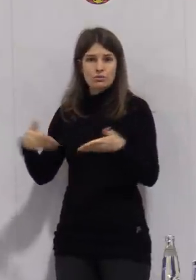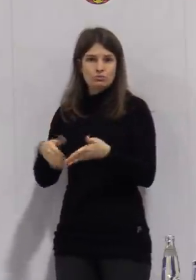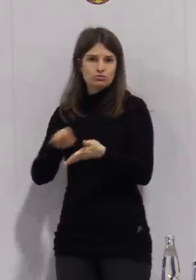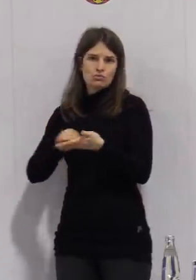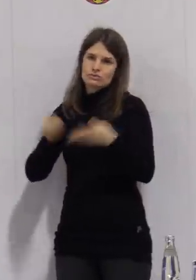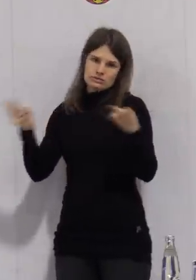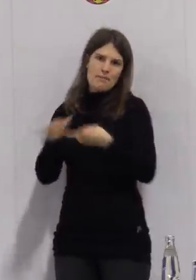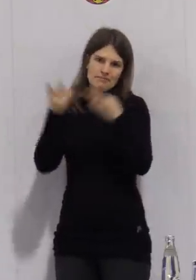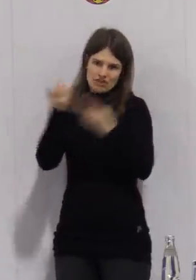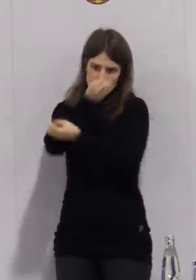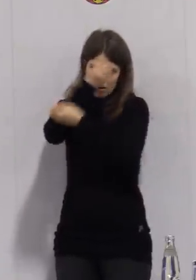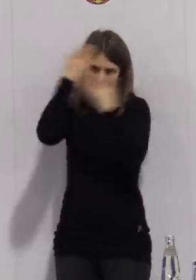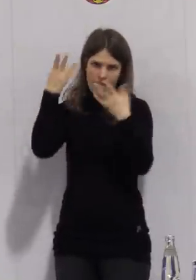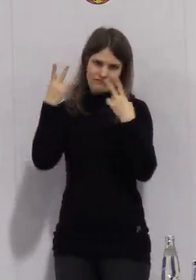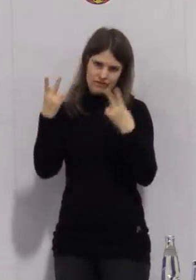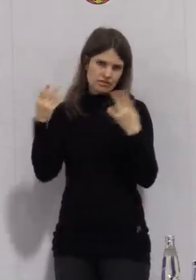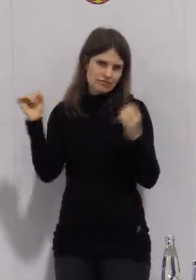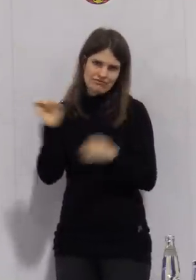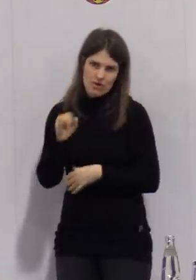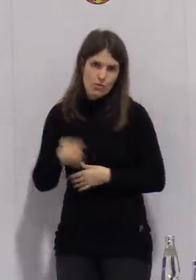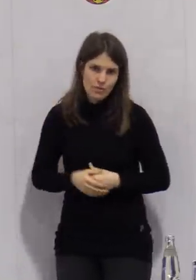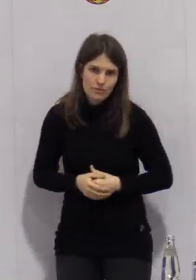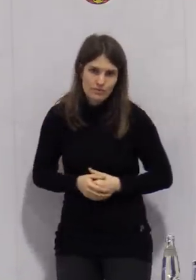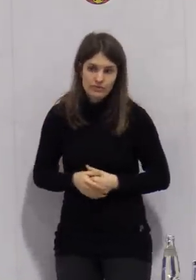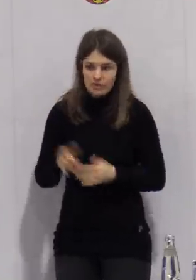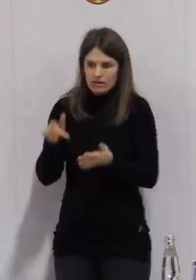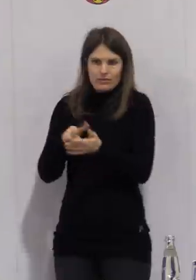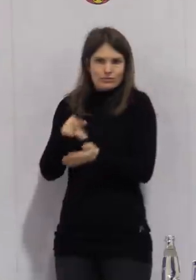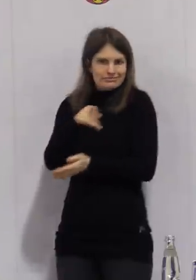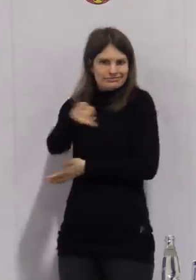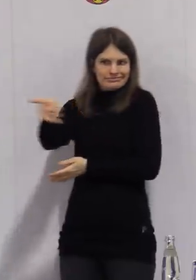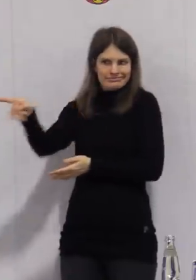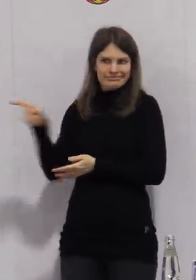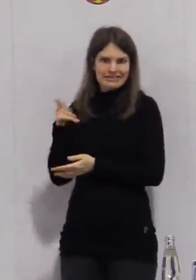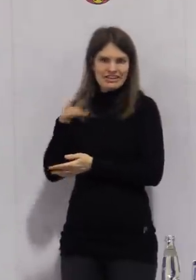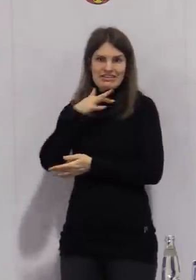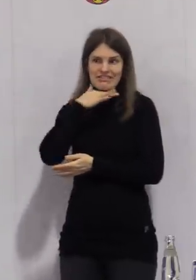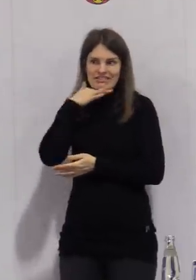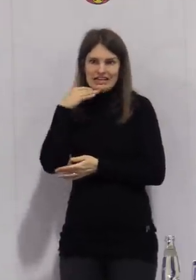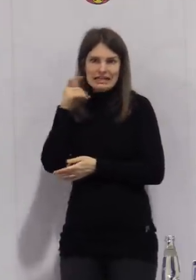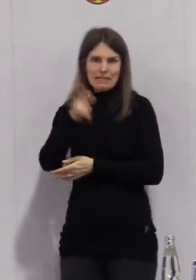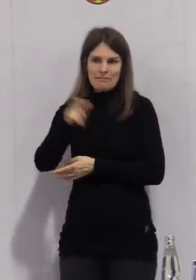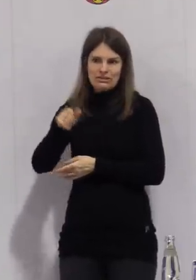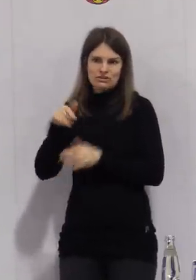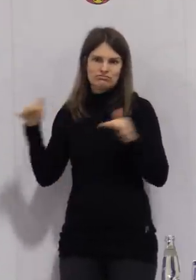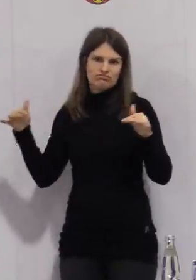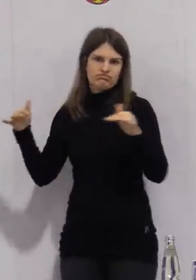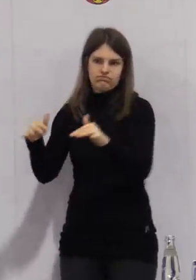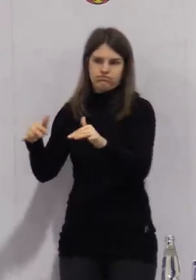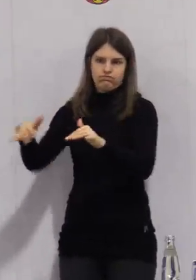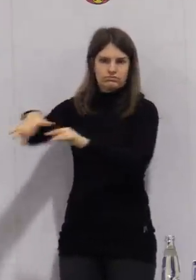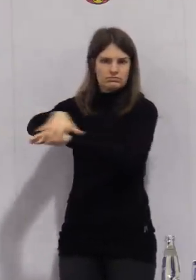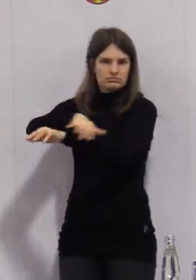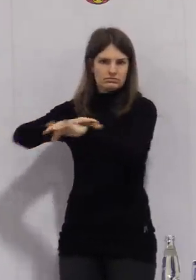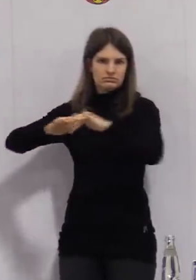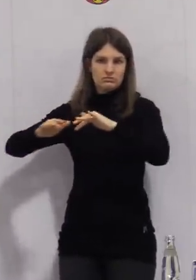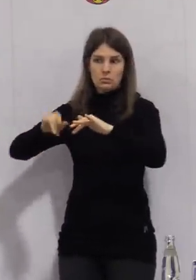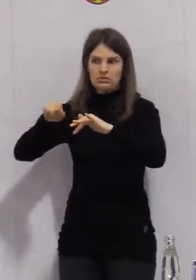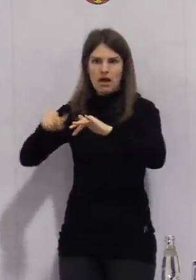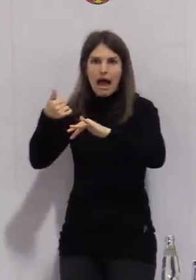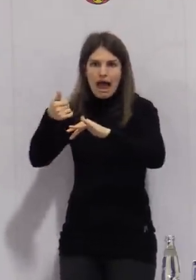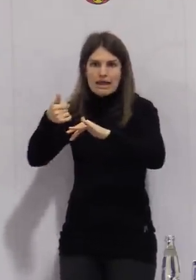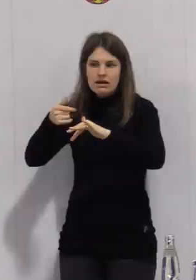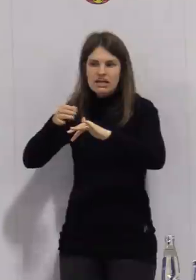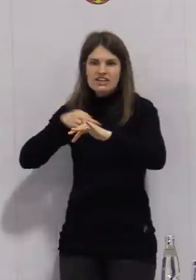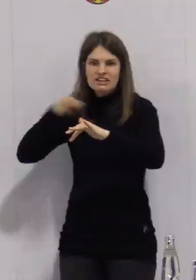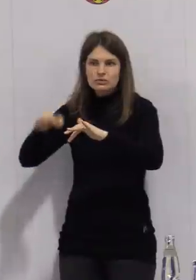erschließt sich von selbst, ist wichtig, weil diese Gemeinschaftseinrichtungen viele Menschen zusammenbringen und jede Infektion,